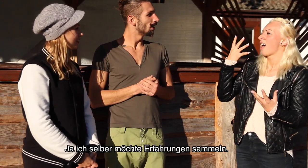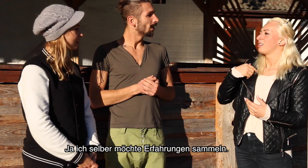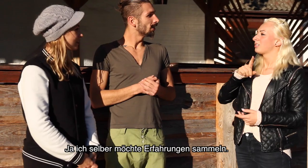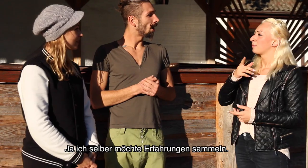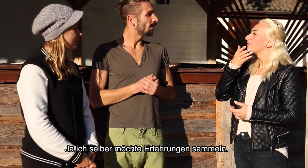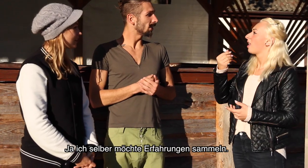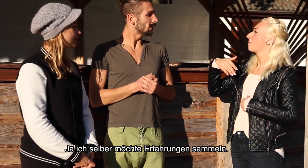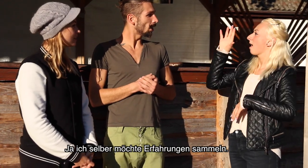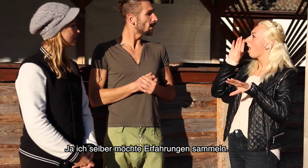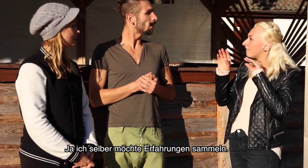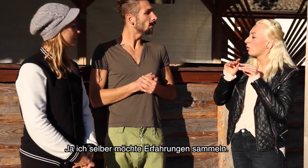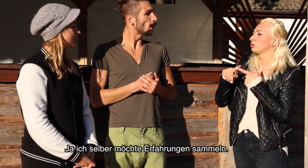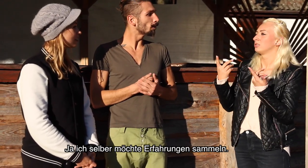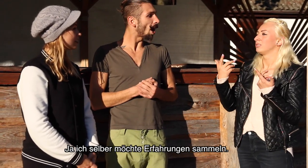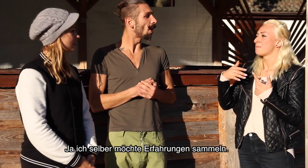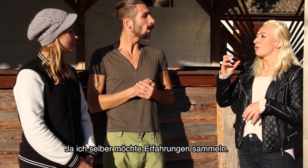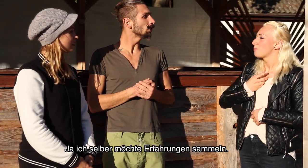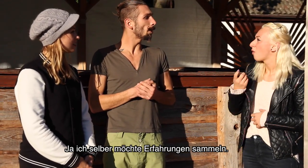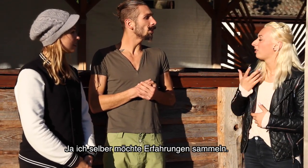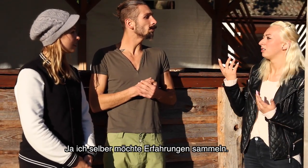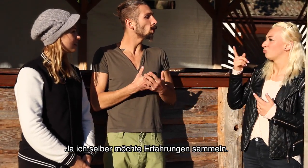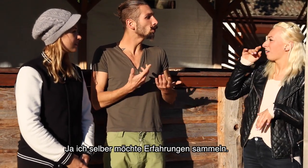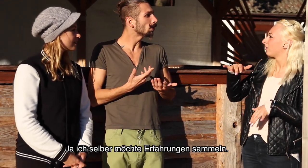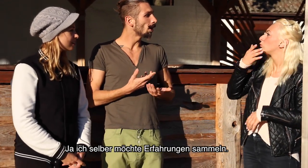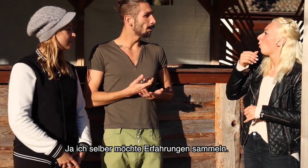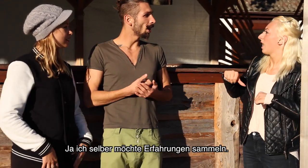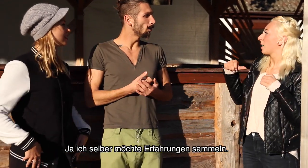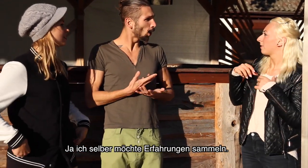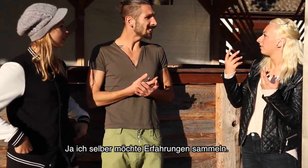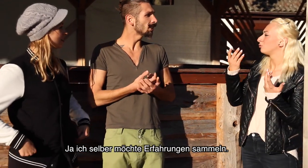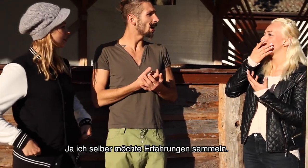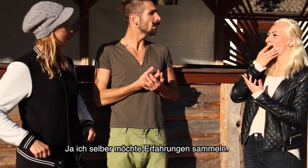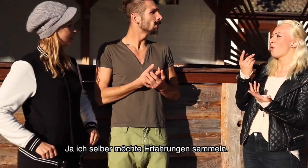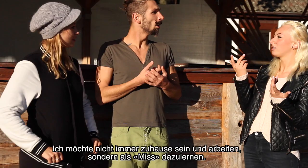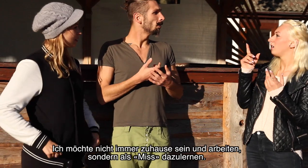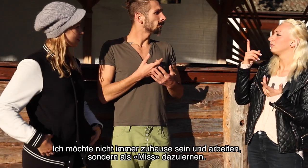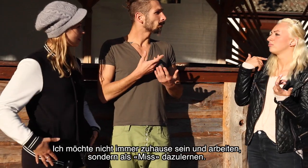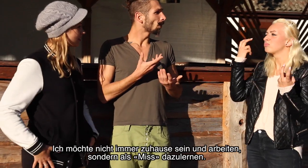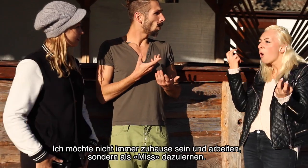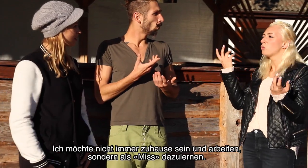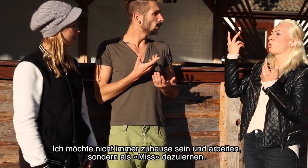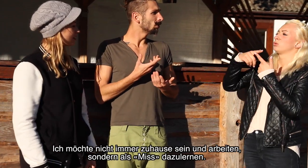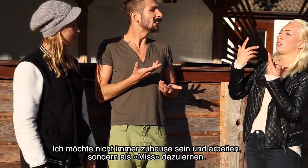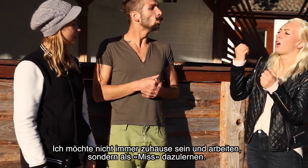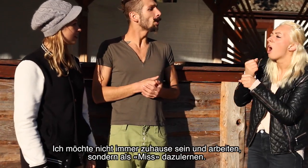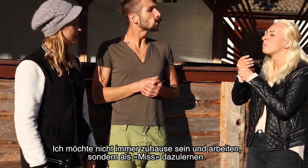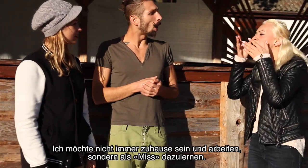Ja, weil ich selber möchte mehr Erfahrungen damit, möchte ich mehr Kollegen machen. Auch nicht nur immer zu